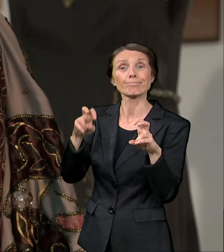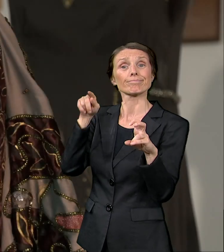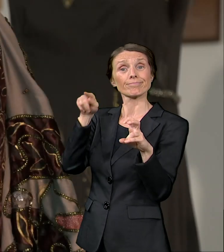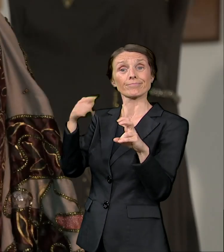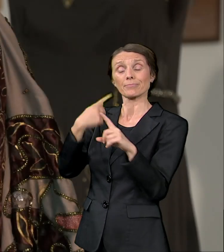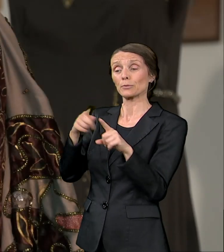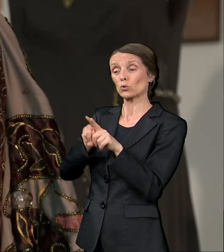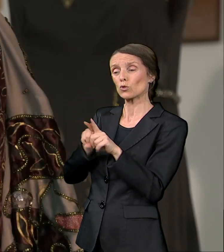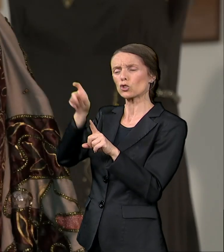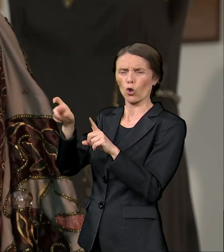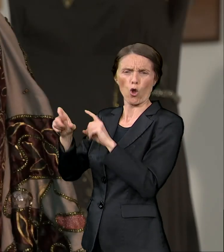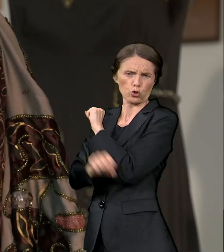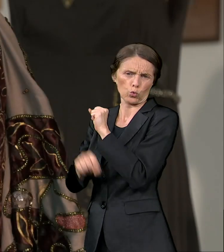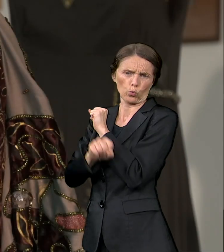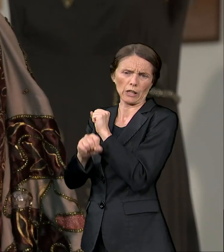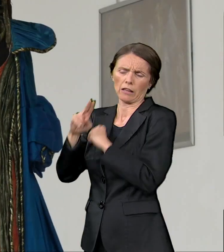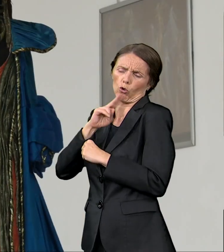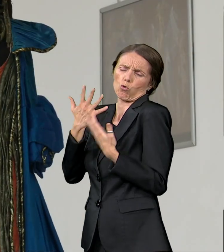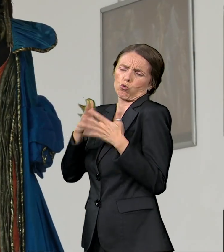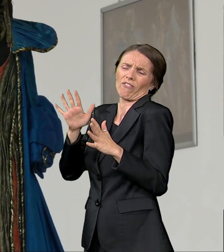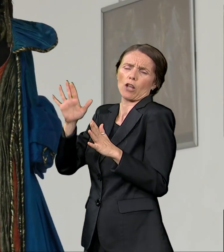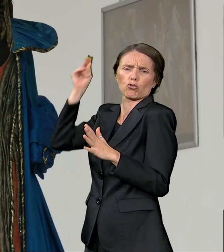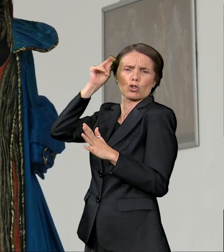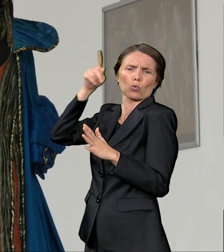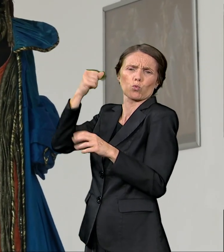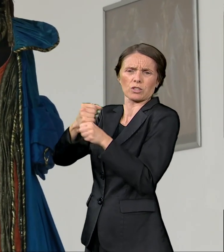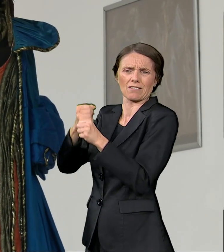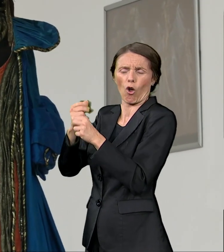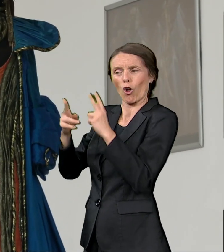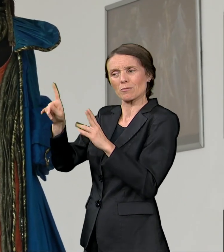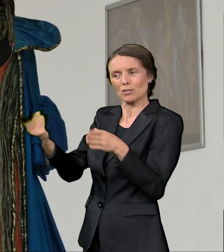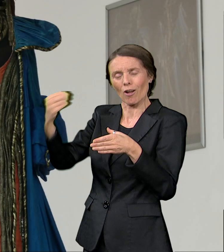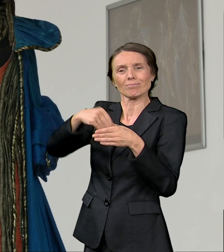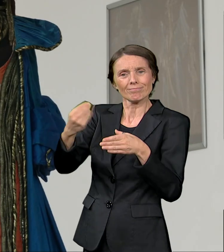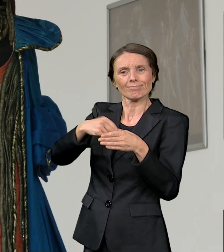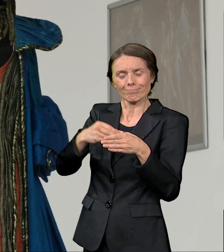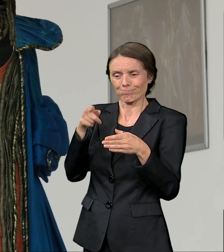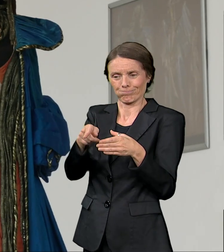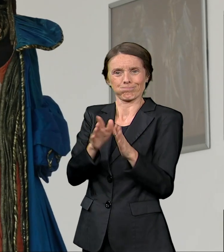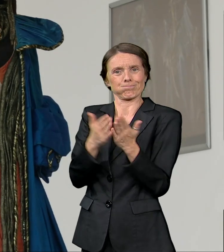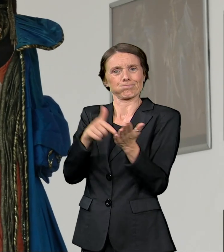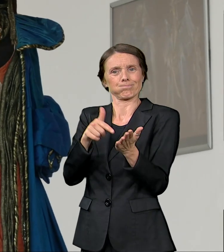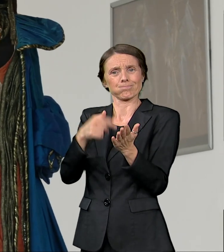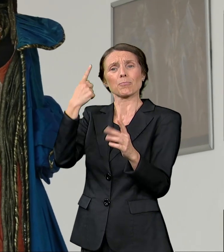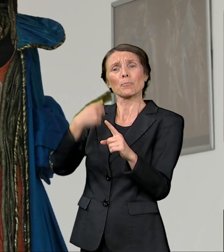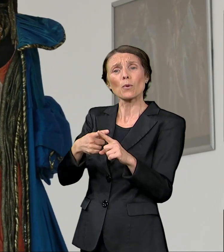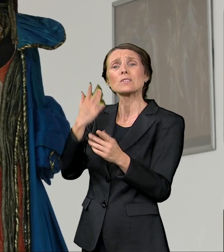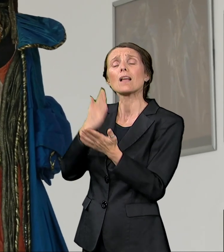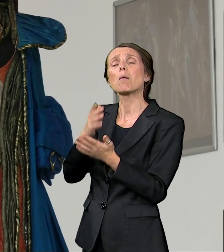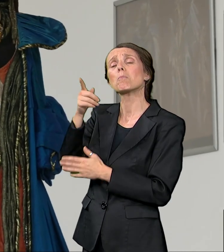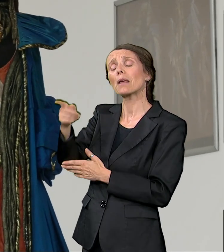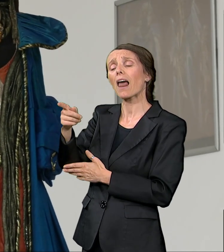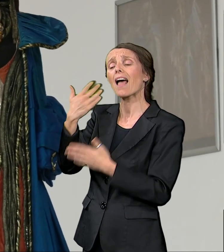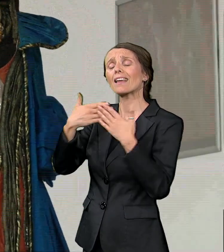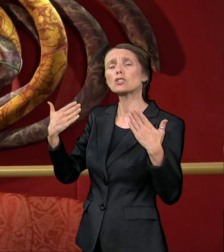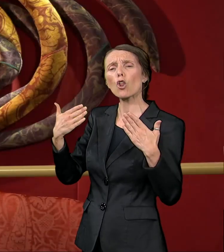ostvarenih kostimografa deo su te jedinstvene publikacije a deo su i velike izložbe s povodom u Palatina Dlena u